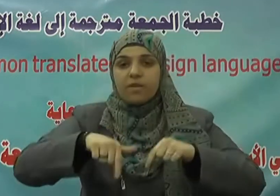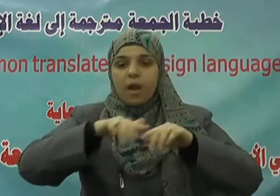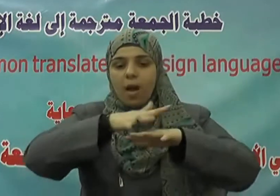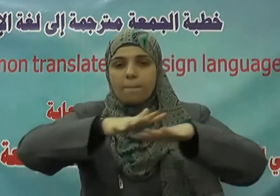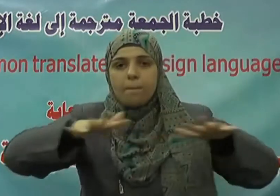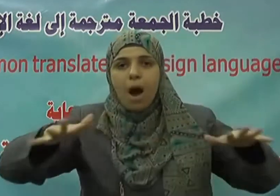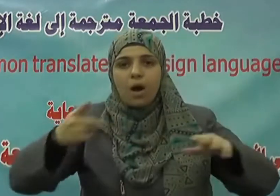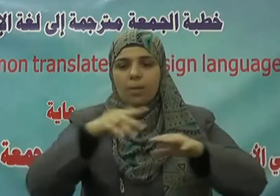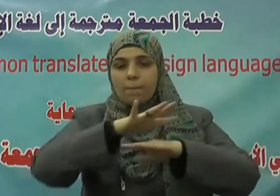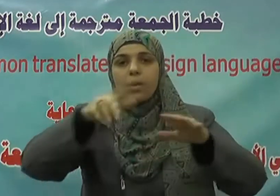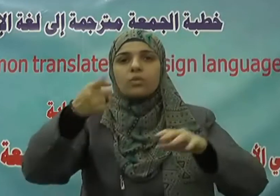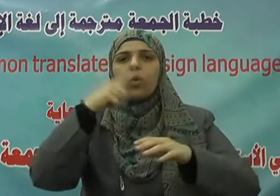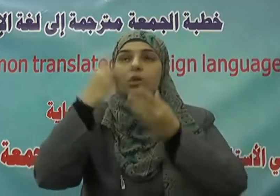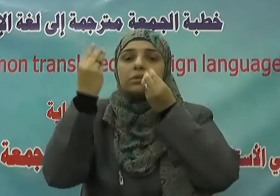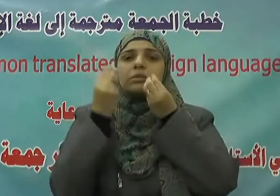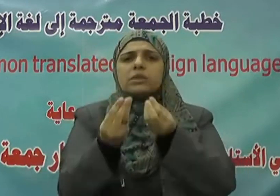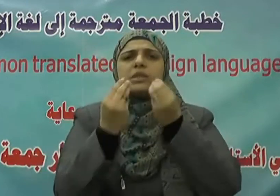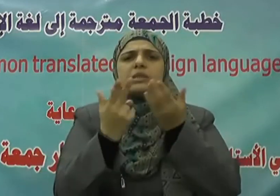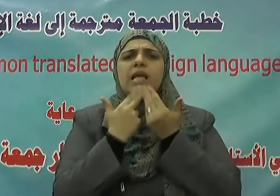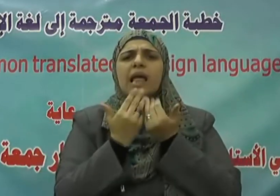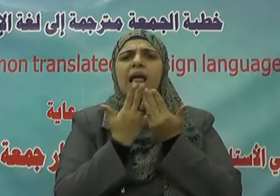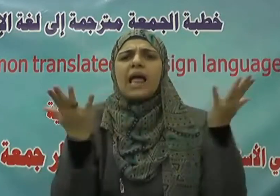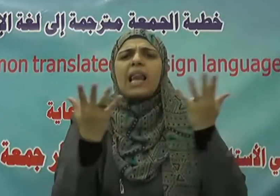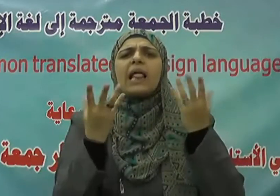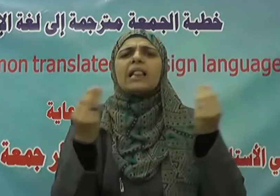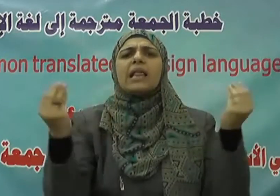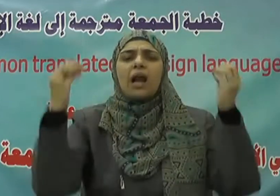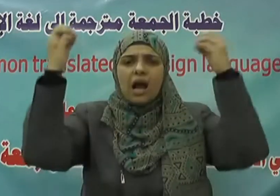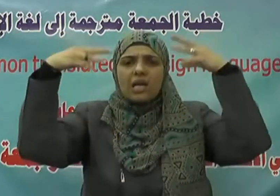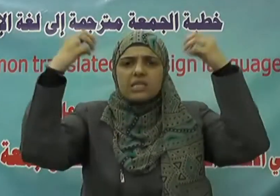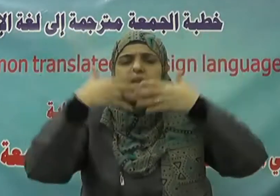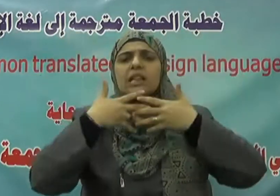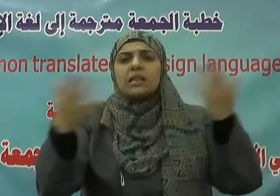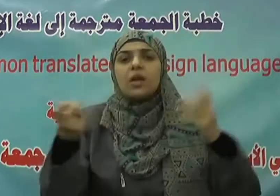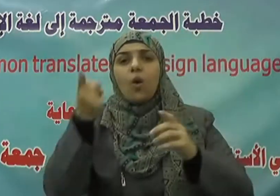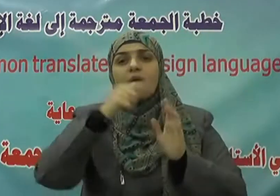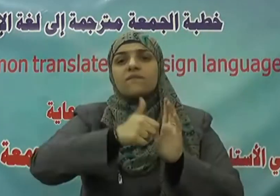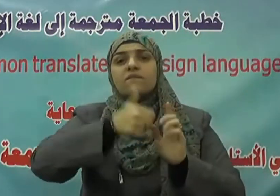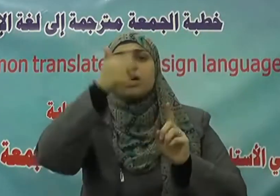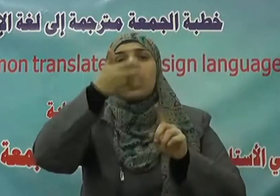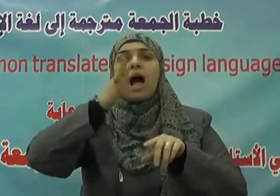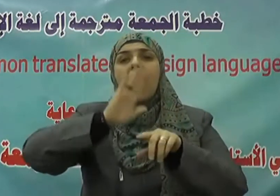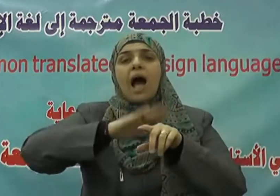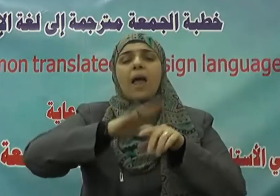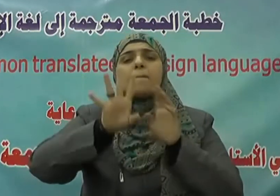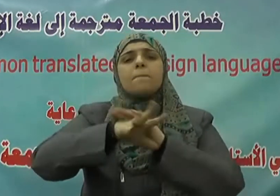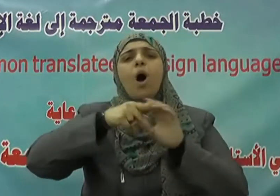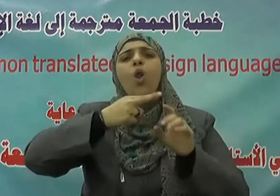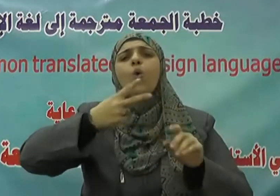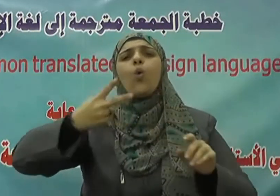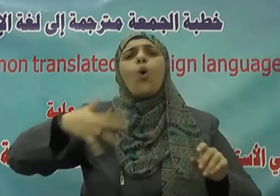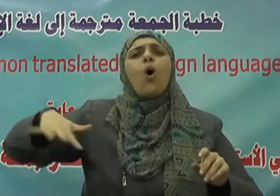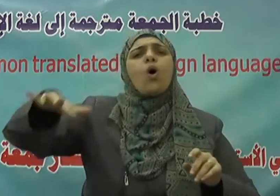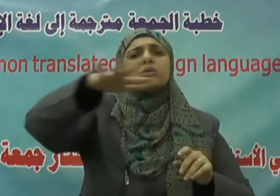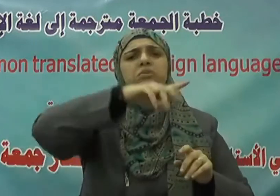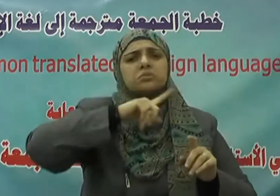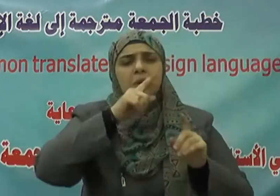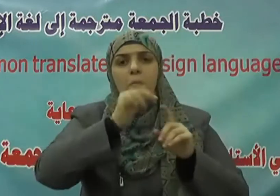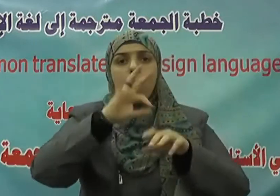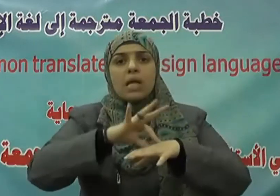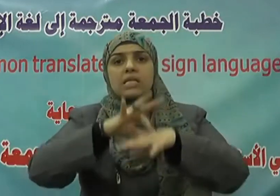من الطيبات وفضلناهم على كثير ممن خلقنا